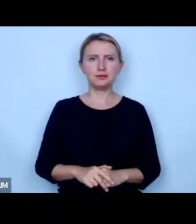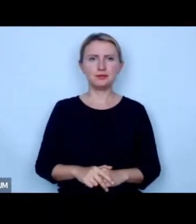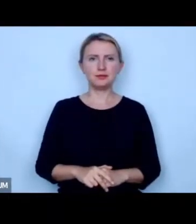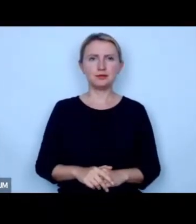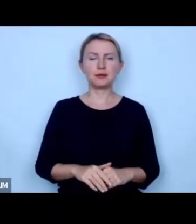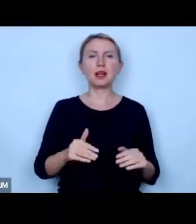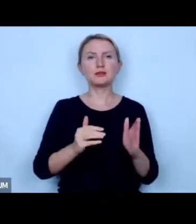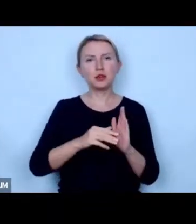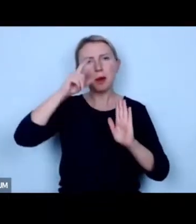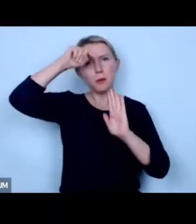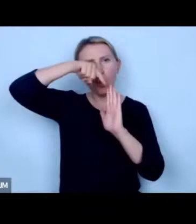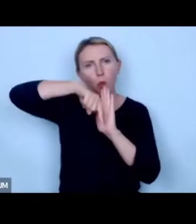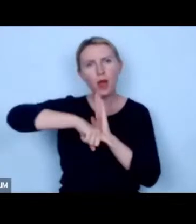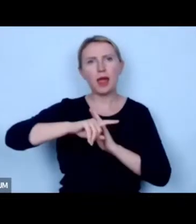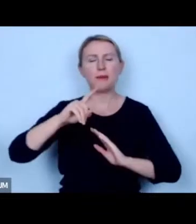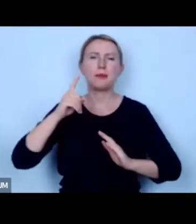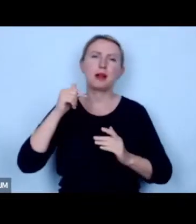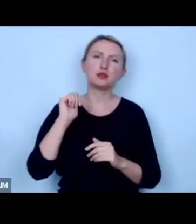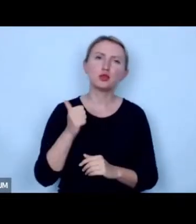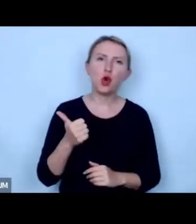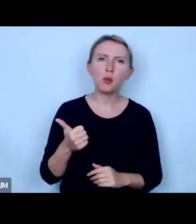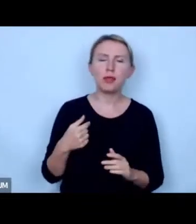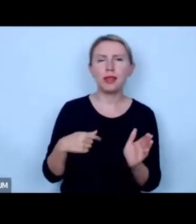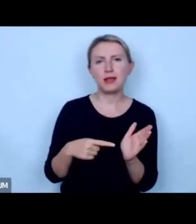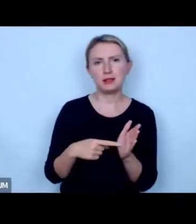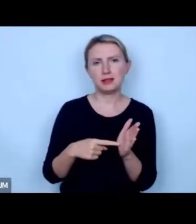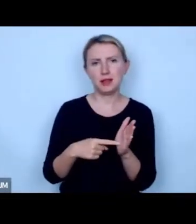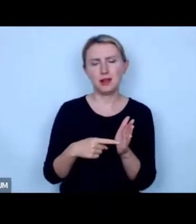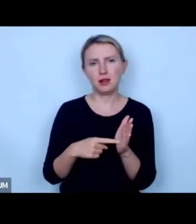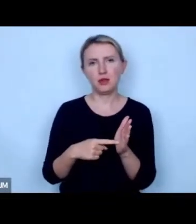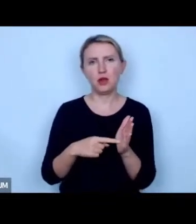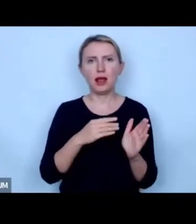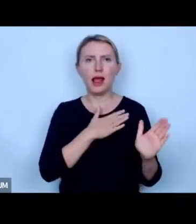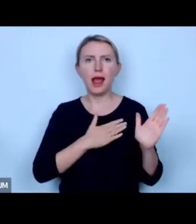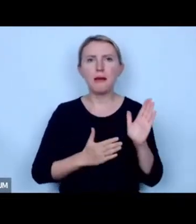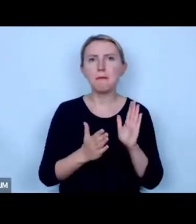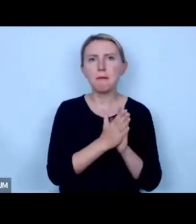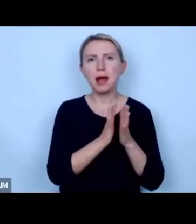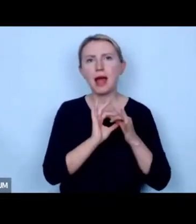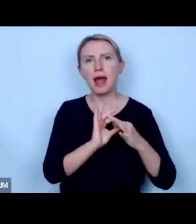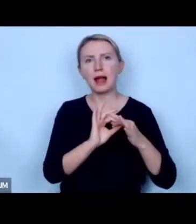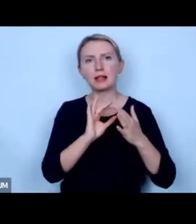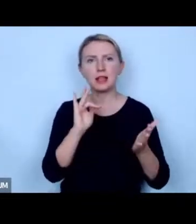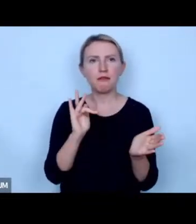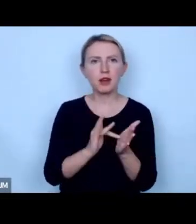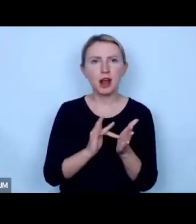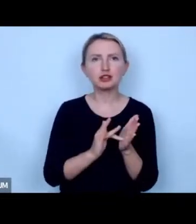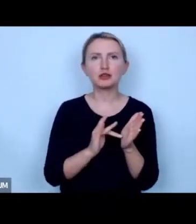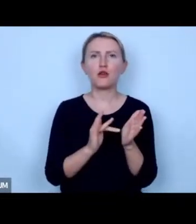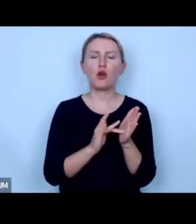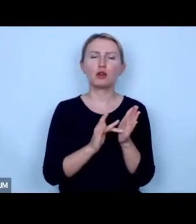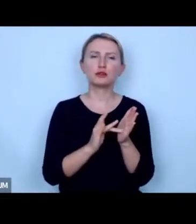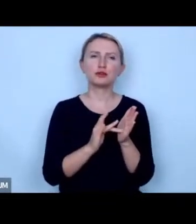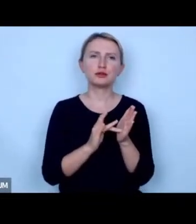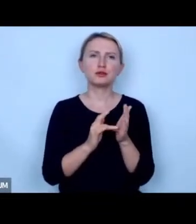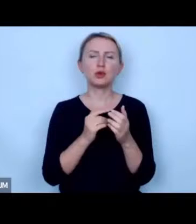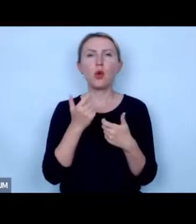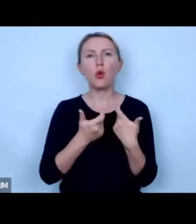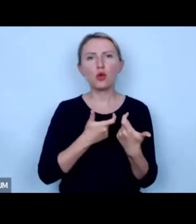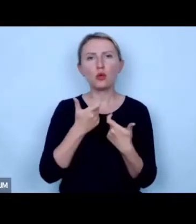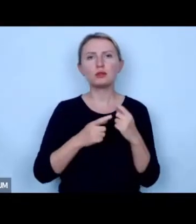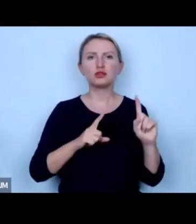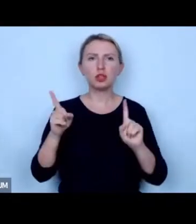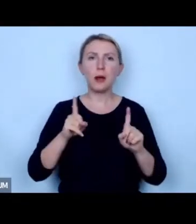pogłębiać kompetencje związane z empatii i wrażliwości i robić to